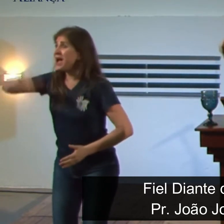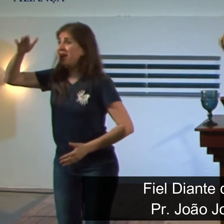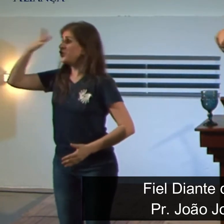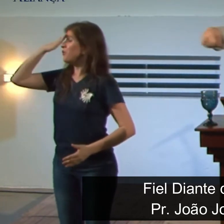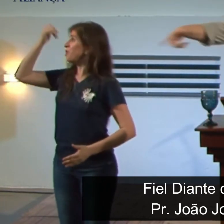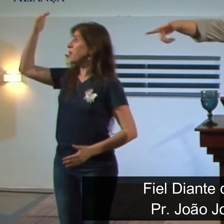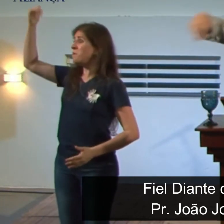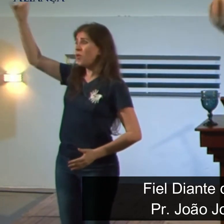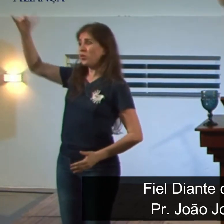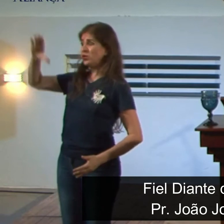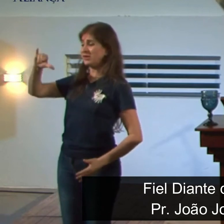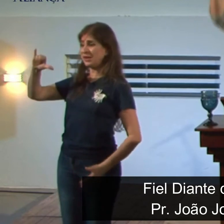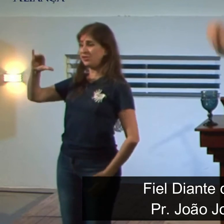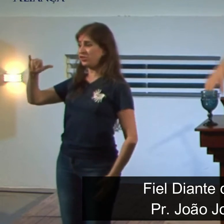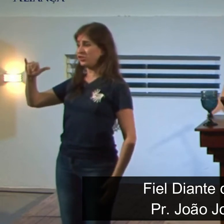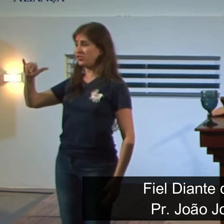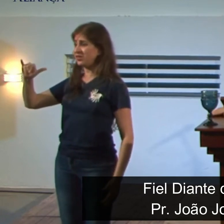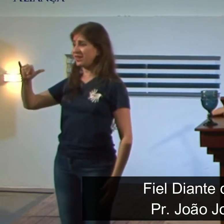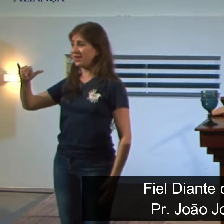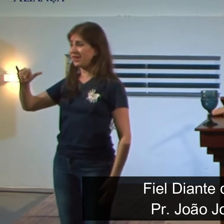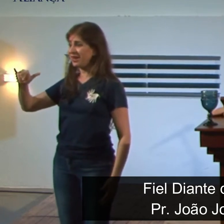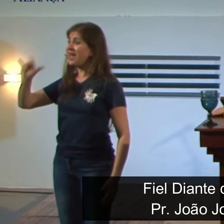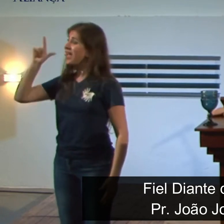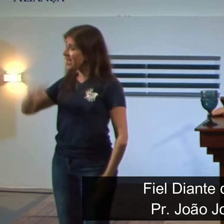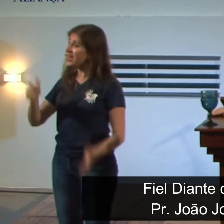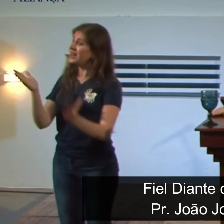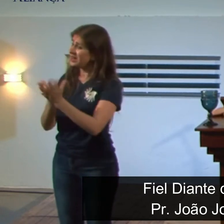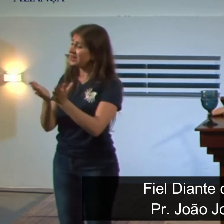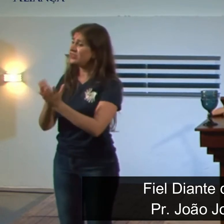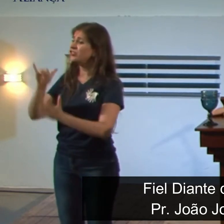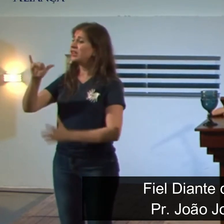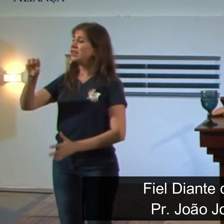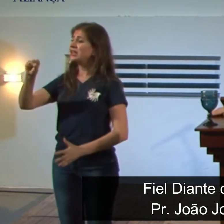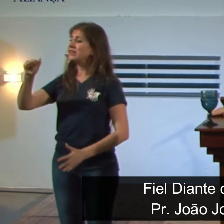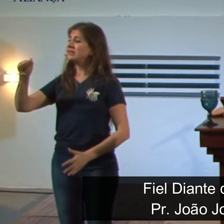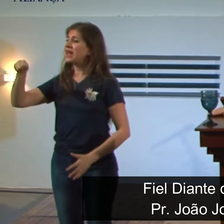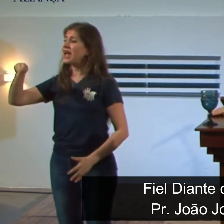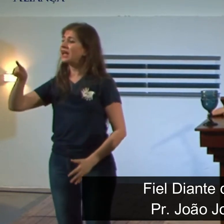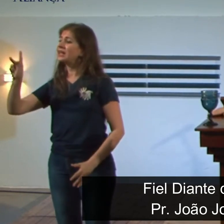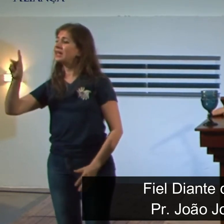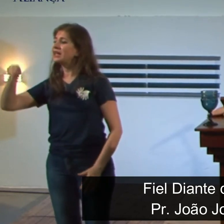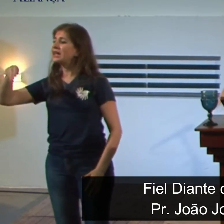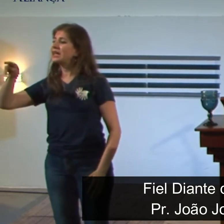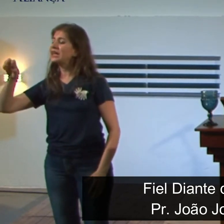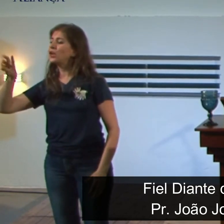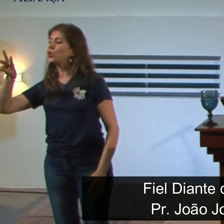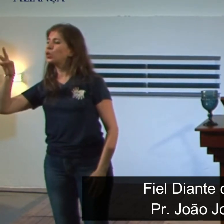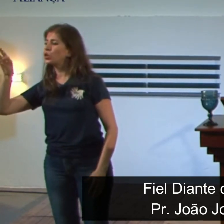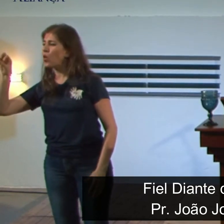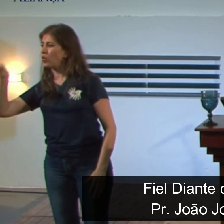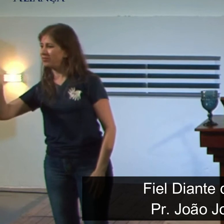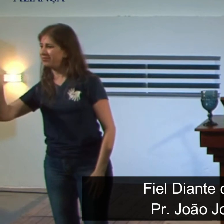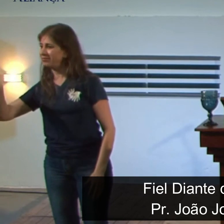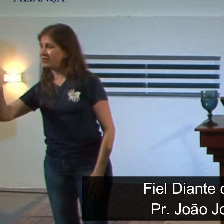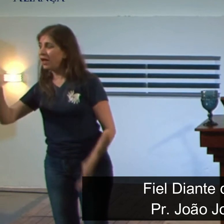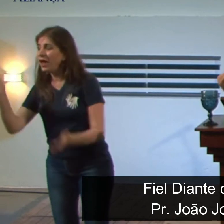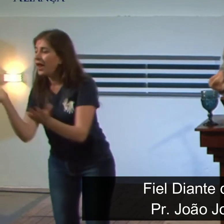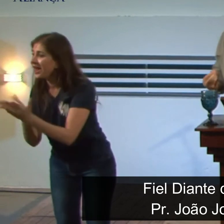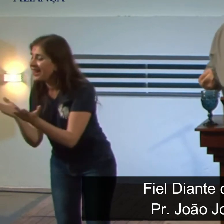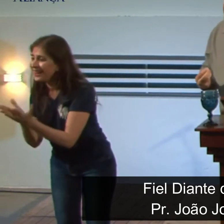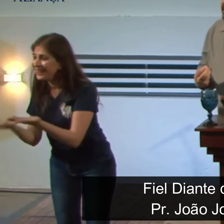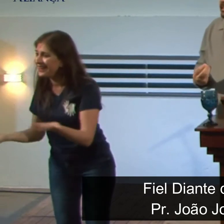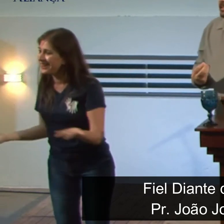Isaac Newton escreveu mais sobre a Bíblia do que sobre ciência só para você ter uma noção não aceite essa história porque é